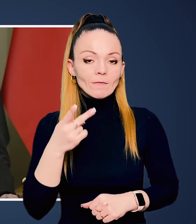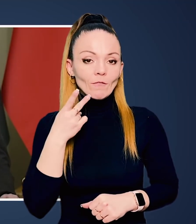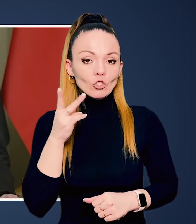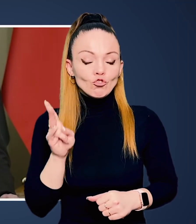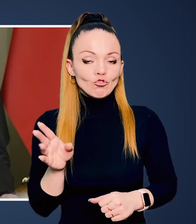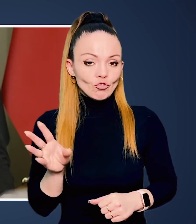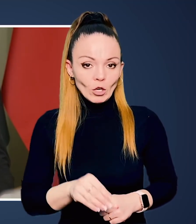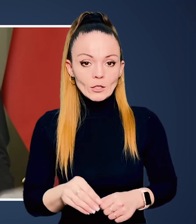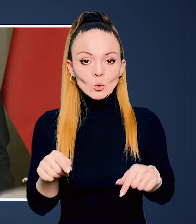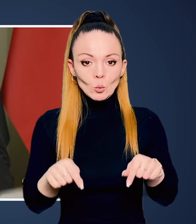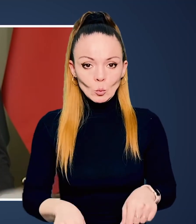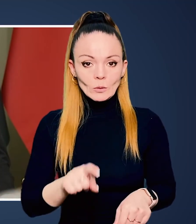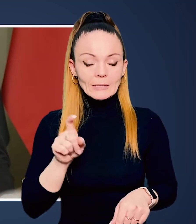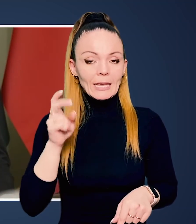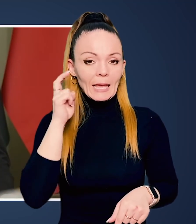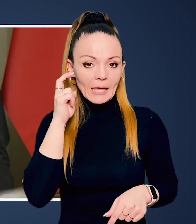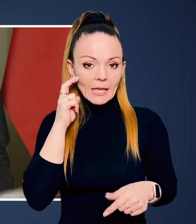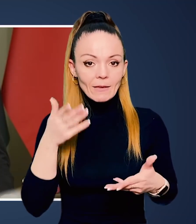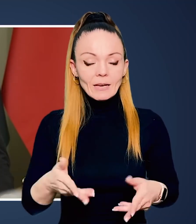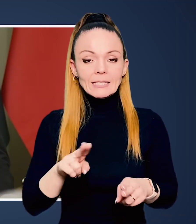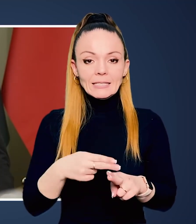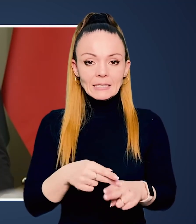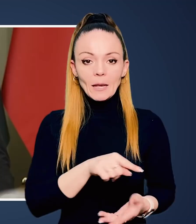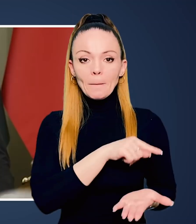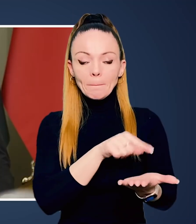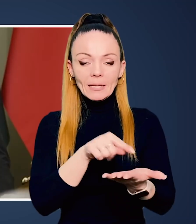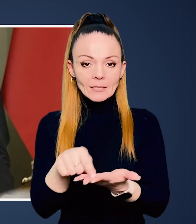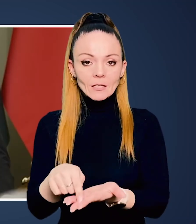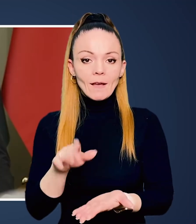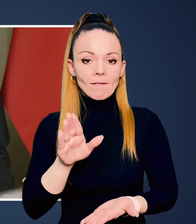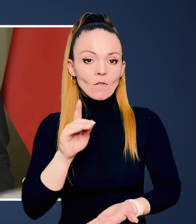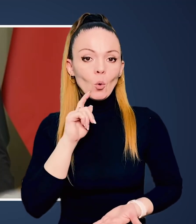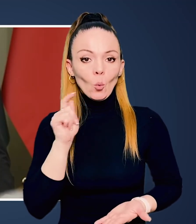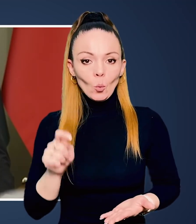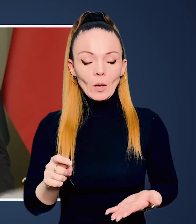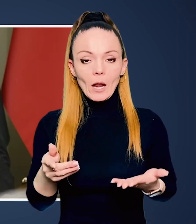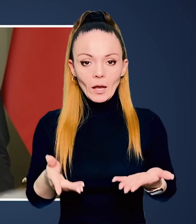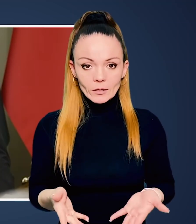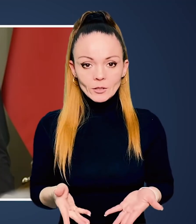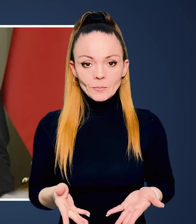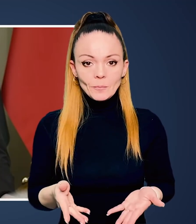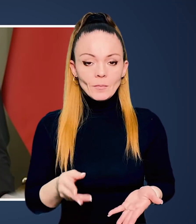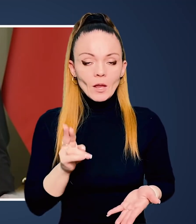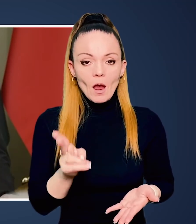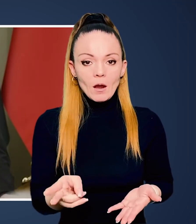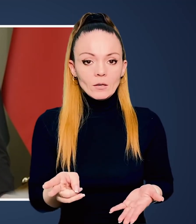І тому весь час тут, з Києва, з цих містів, в Україні,